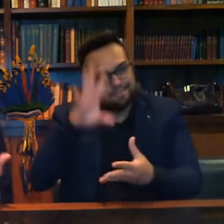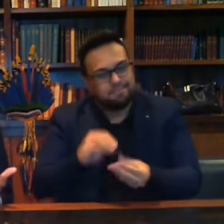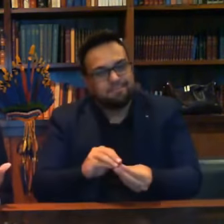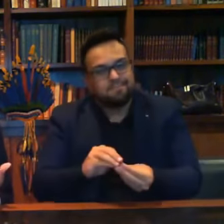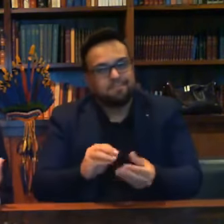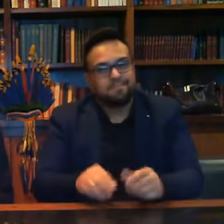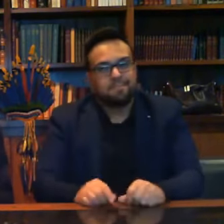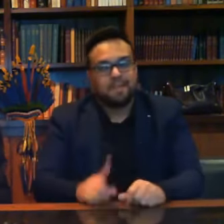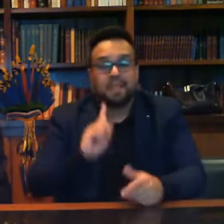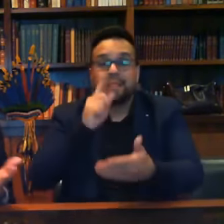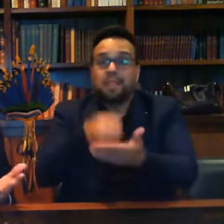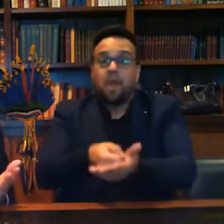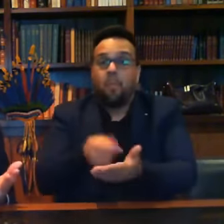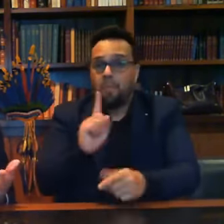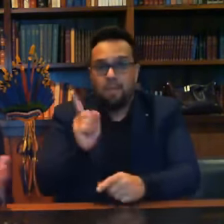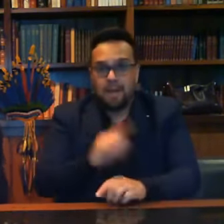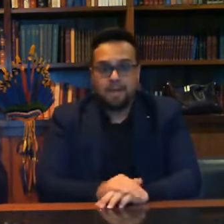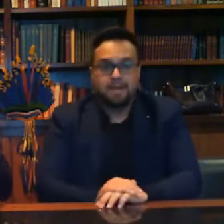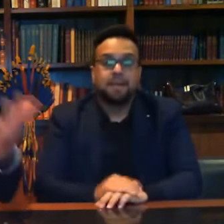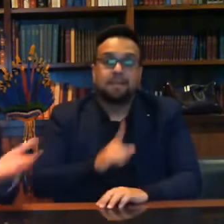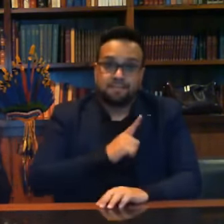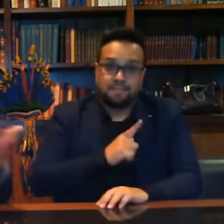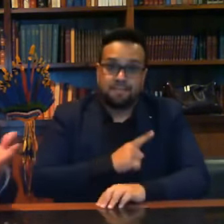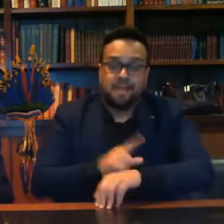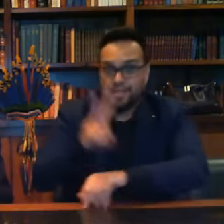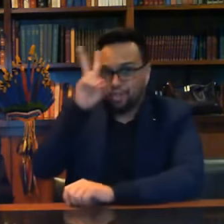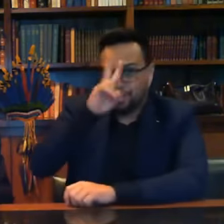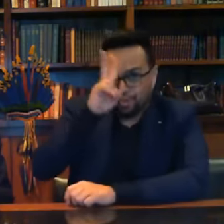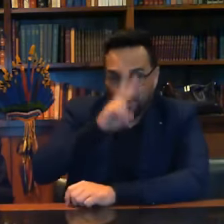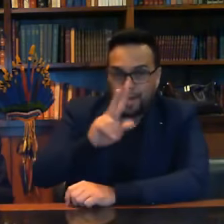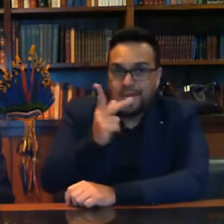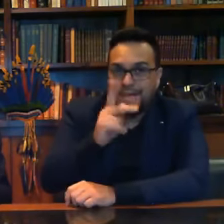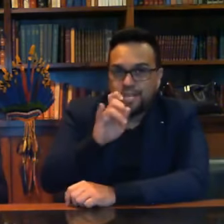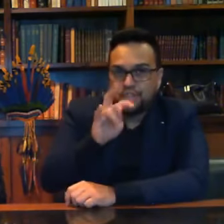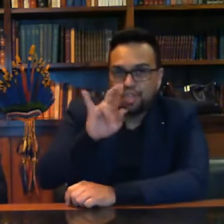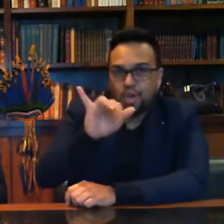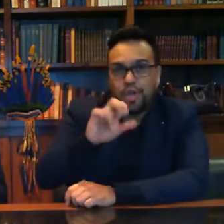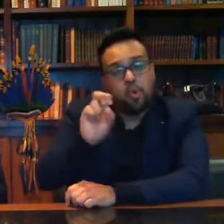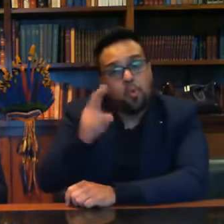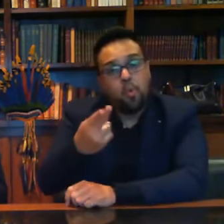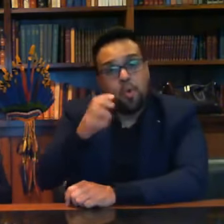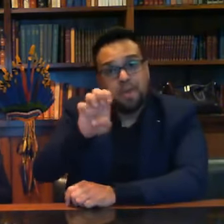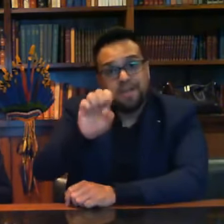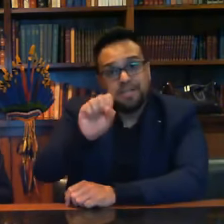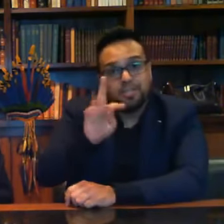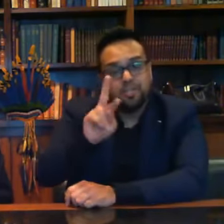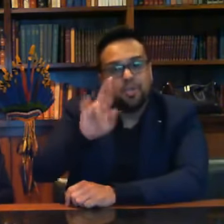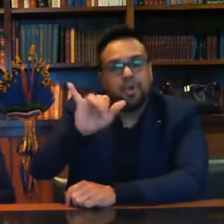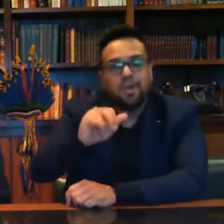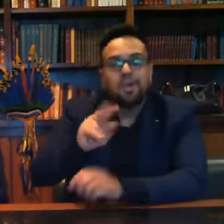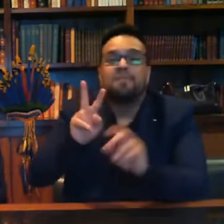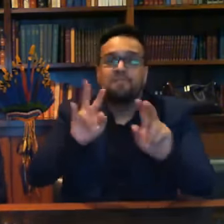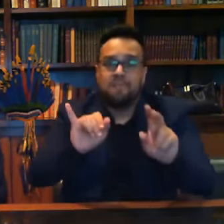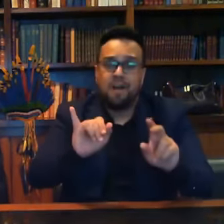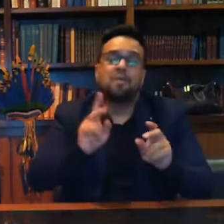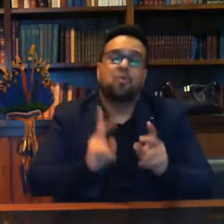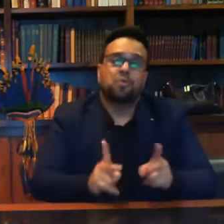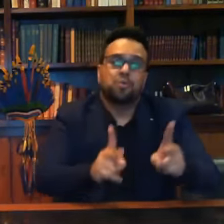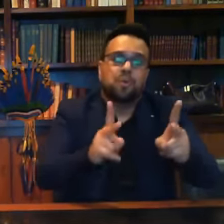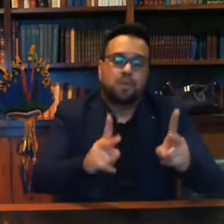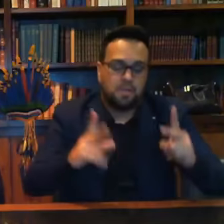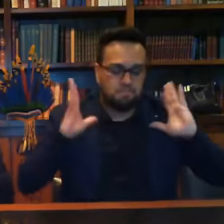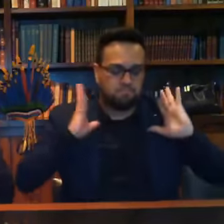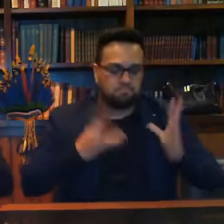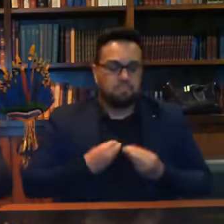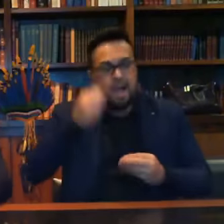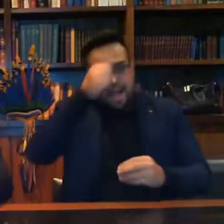histórias ou histórias vão continuar rondando por aí. Em vez do senhor ministro Alexandre de Moraes, senhor